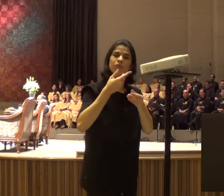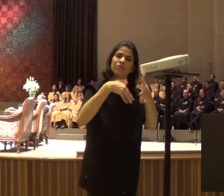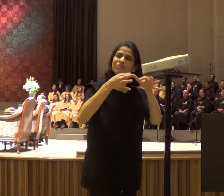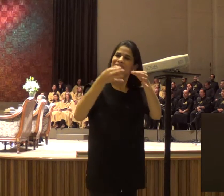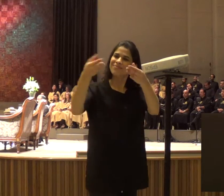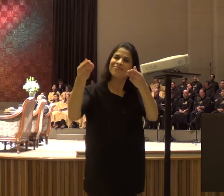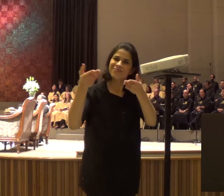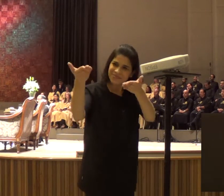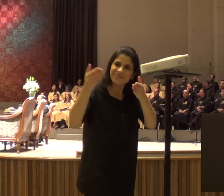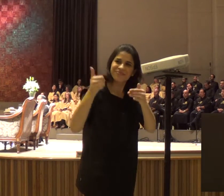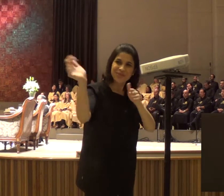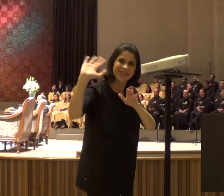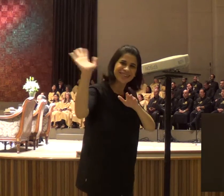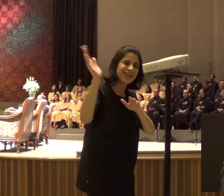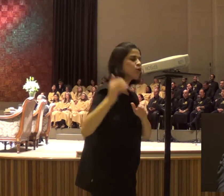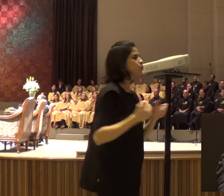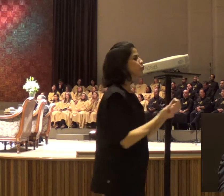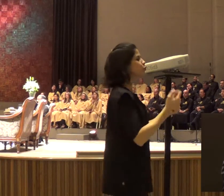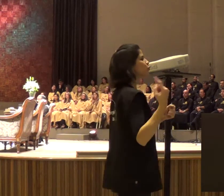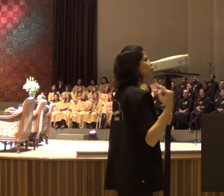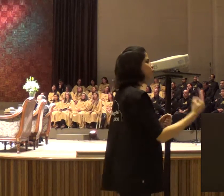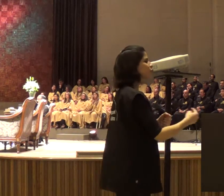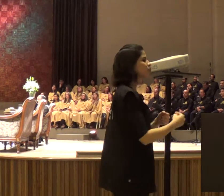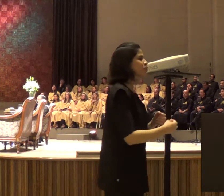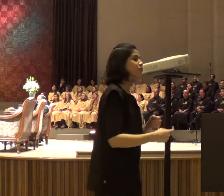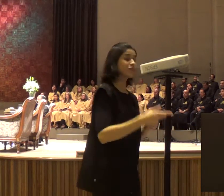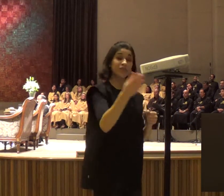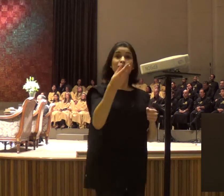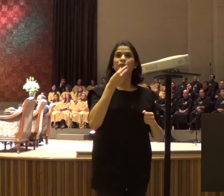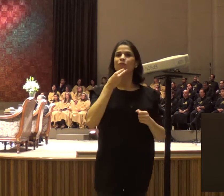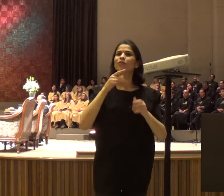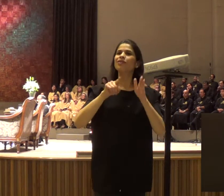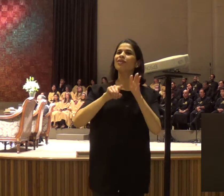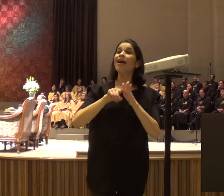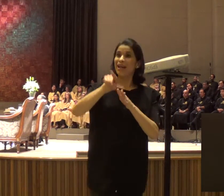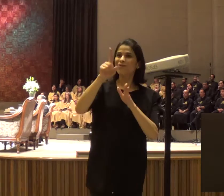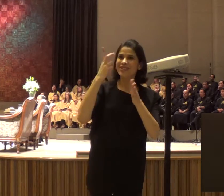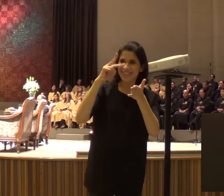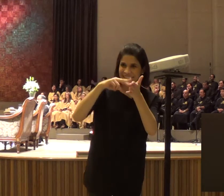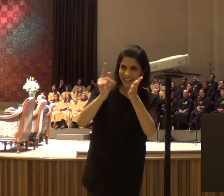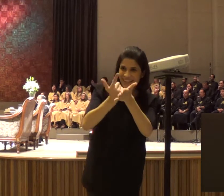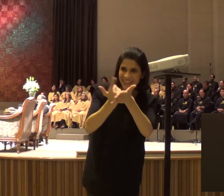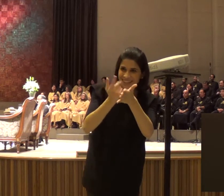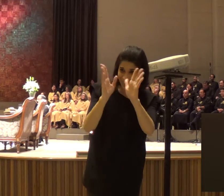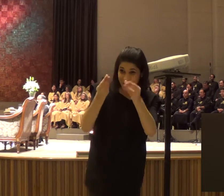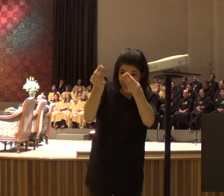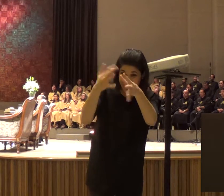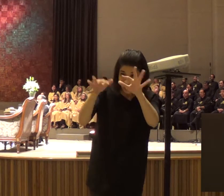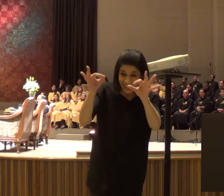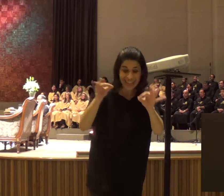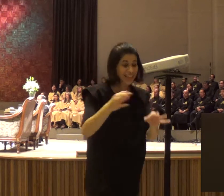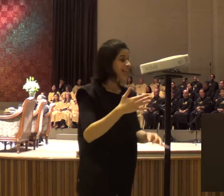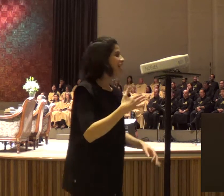ele passou, para abastecer, perguntou, e aí, você leu? Ele disse, li sim senhor, e gostou, falou, não senhor,